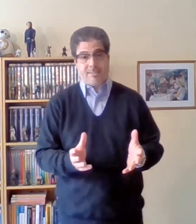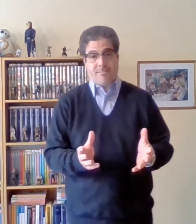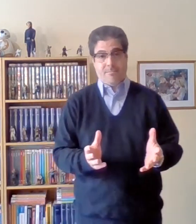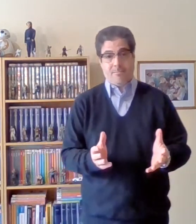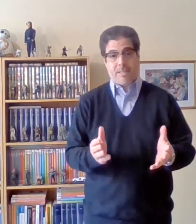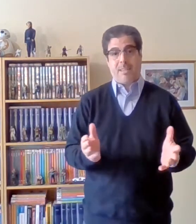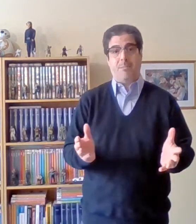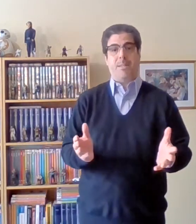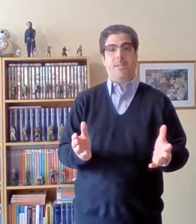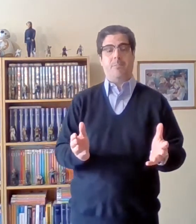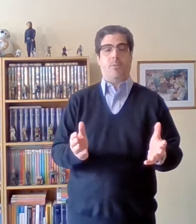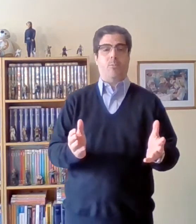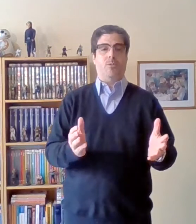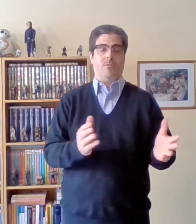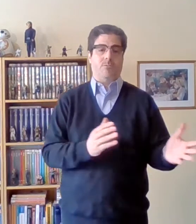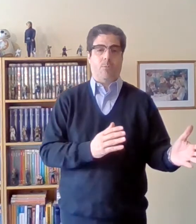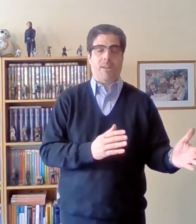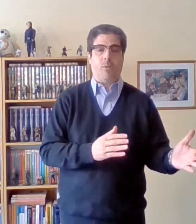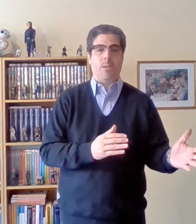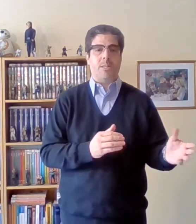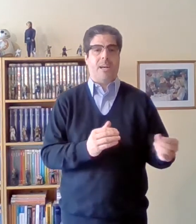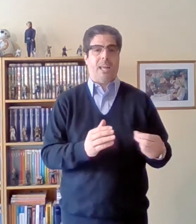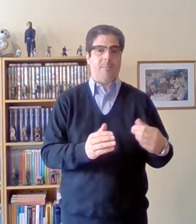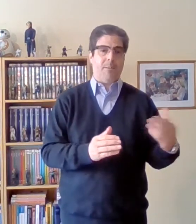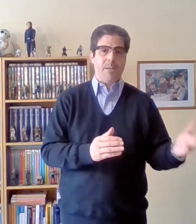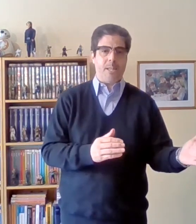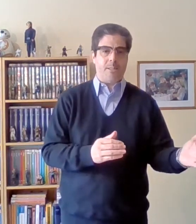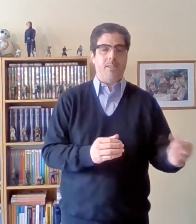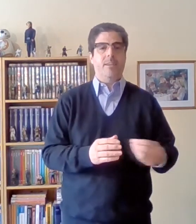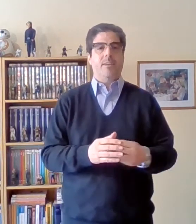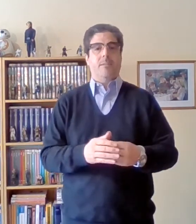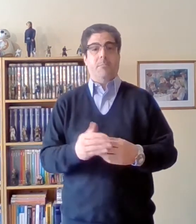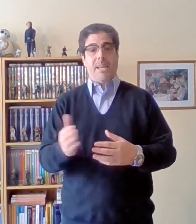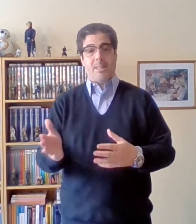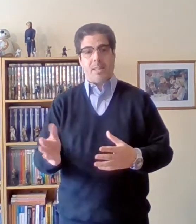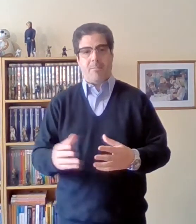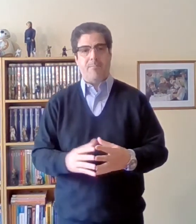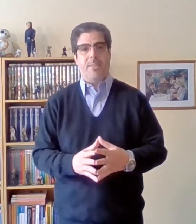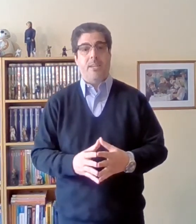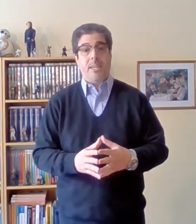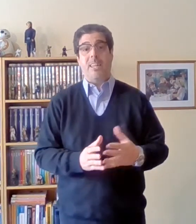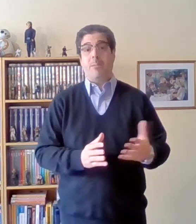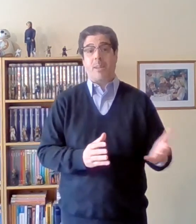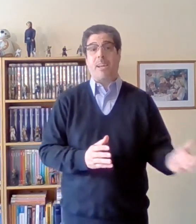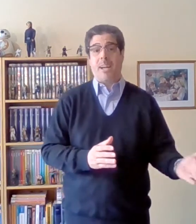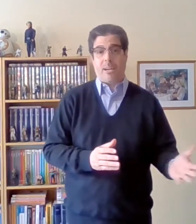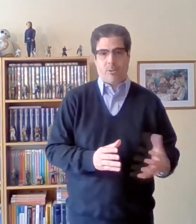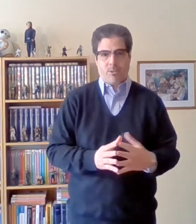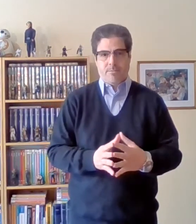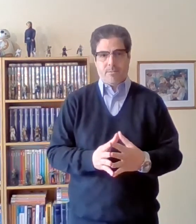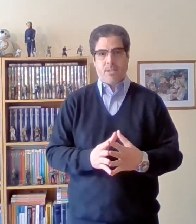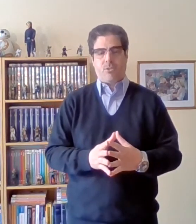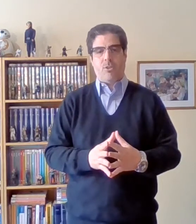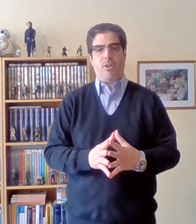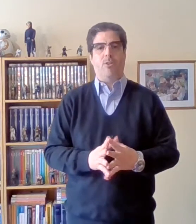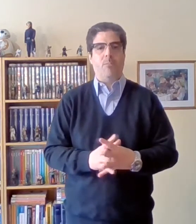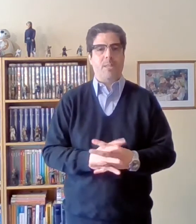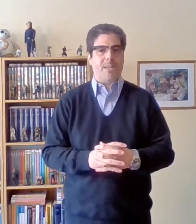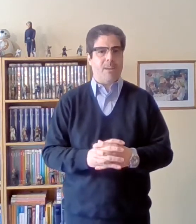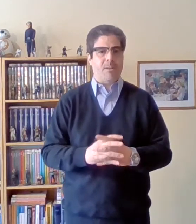Entonces, podemos tomar en cuenta a Adam Smith, Bentham y David Ricardo, que son los economistas que él va a